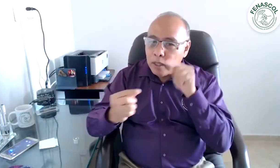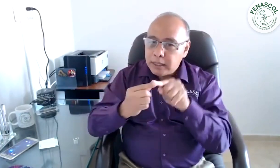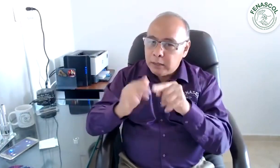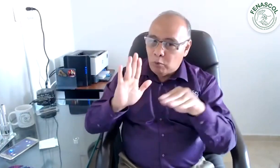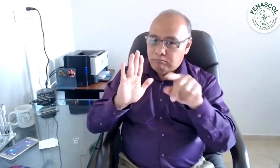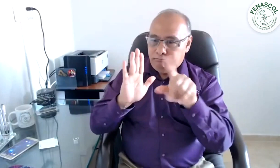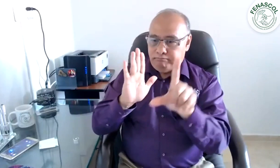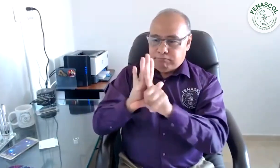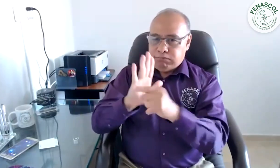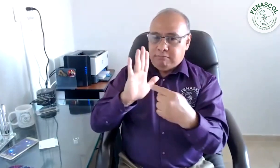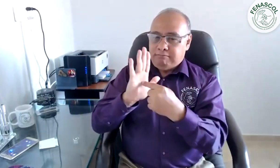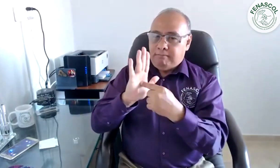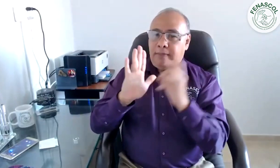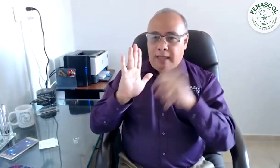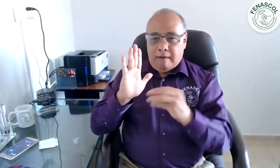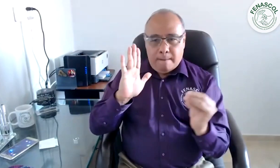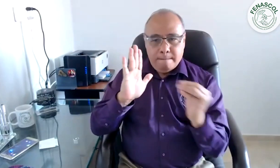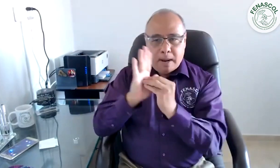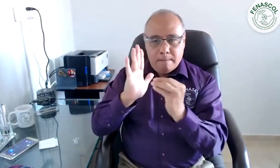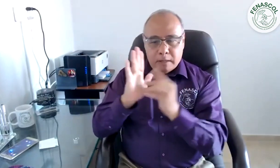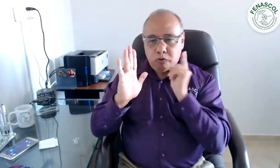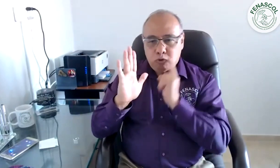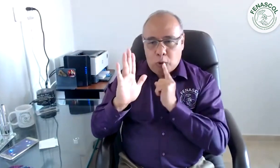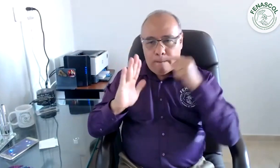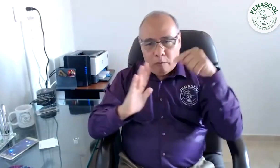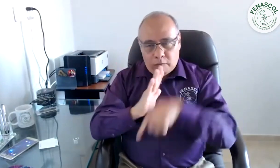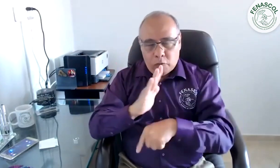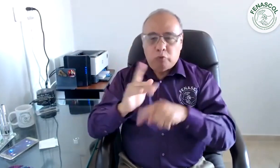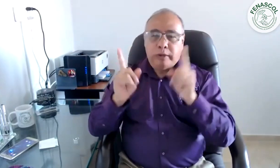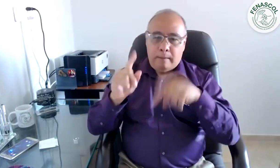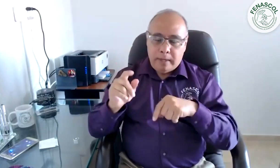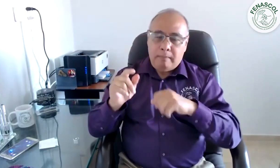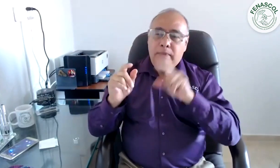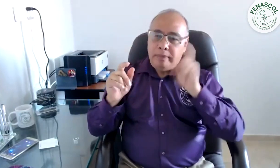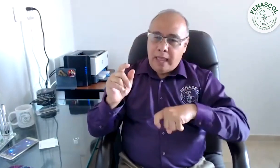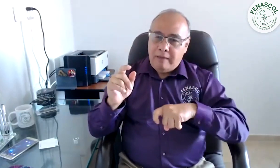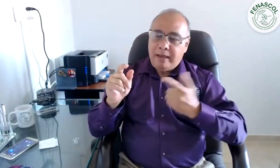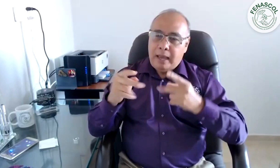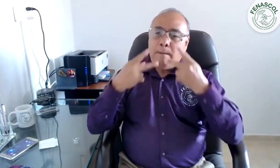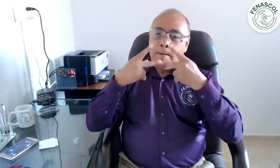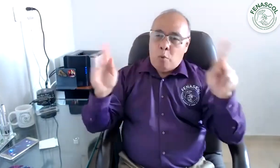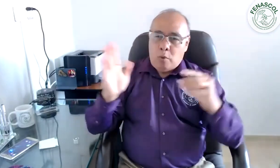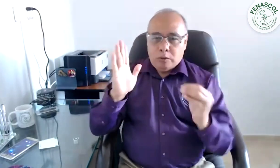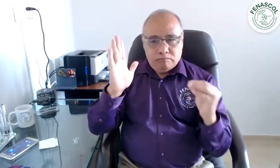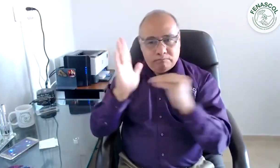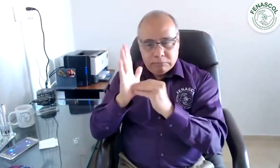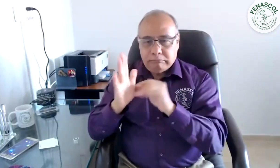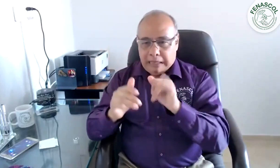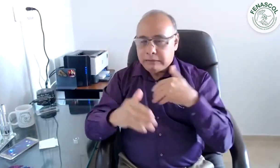con el fin que sean incluidos en la norma los términos de sordera profunda como transporte público.